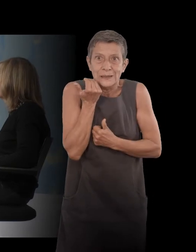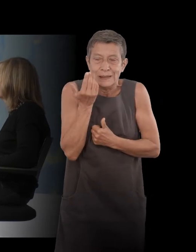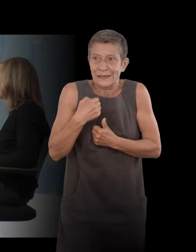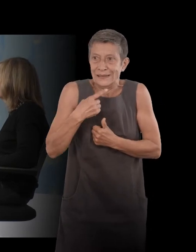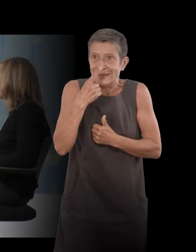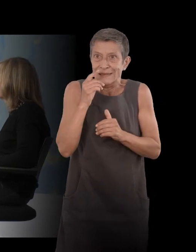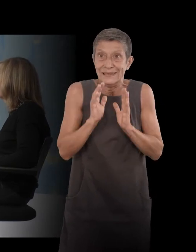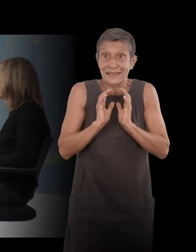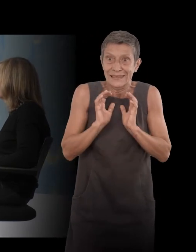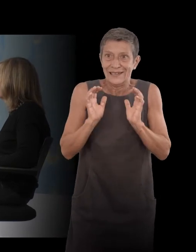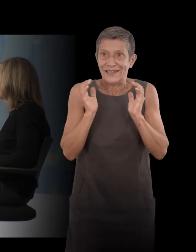intimidés tout de même.